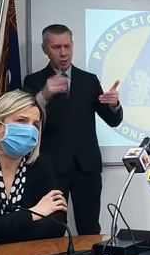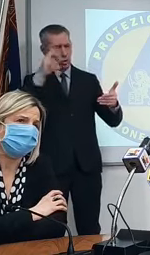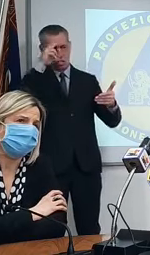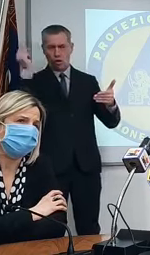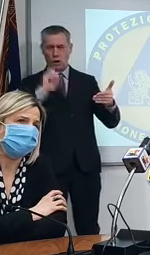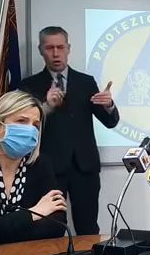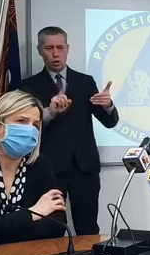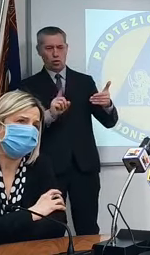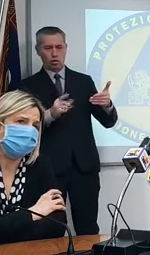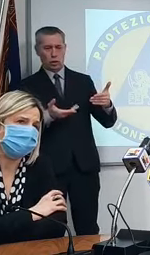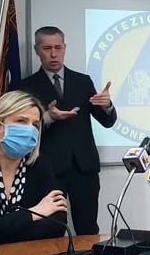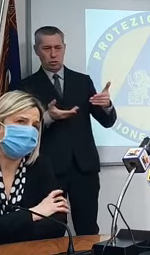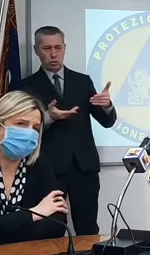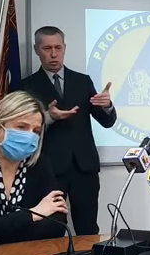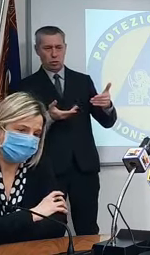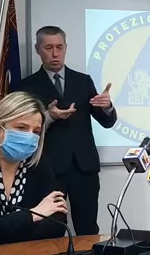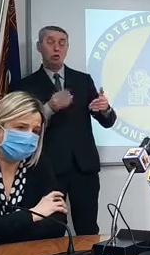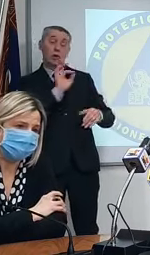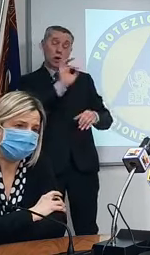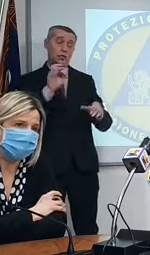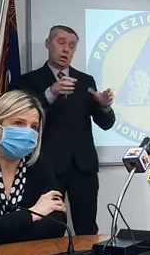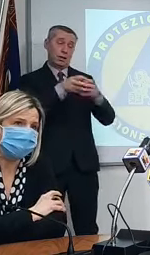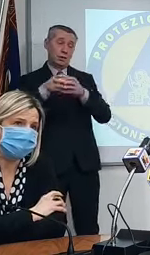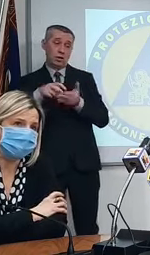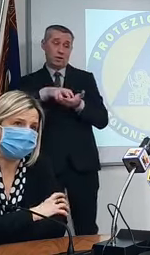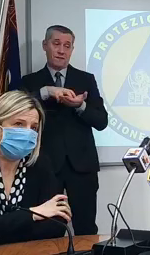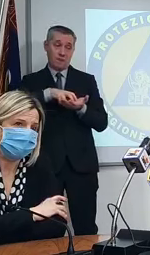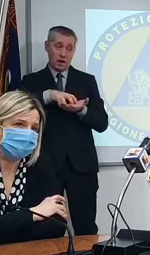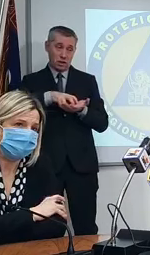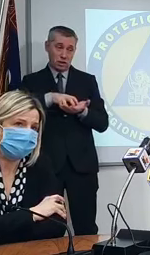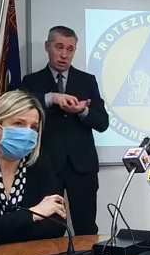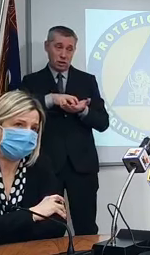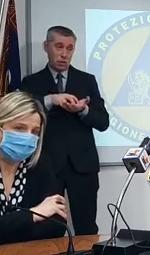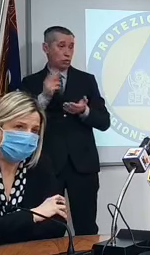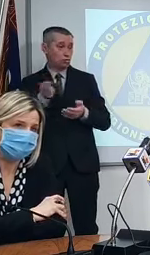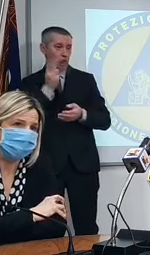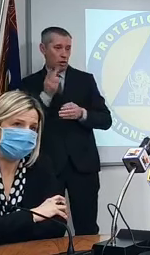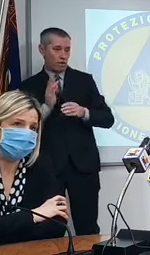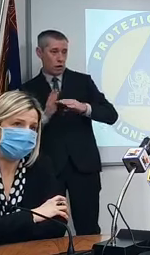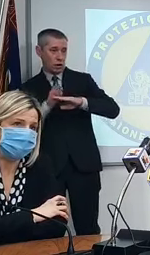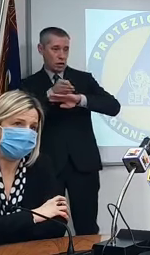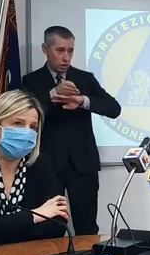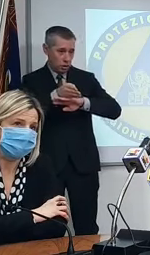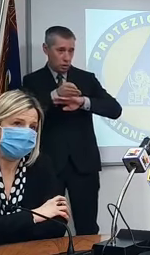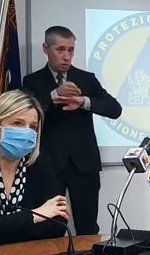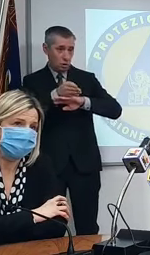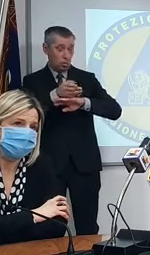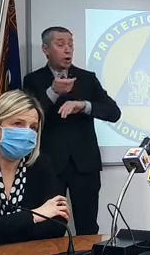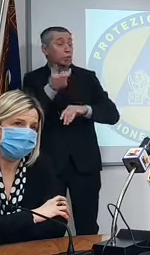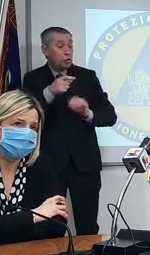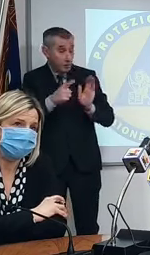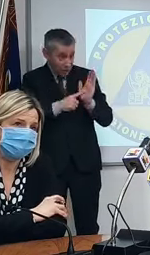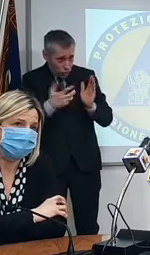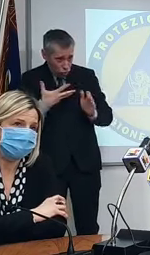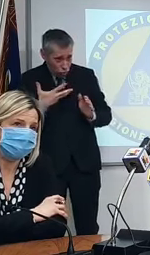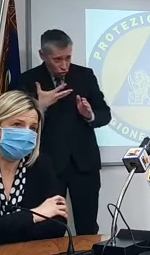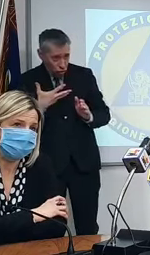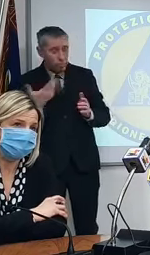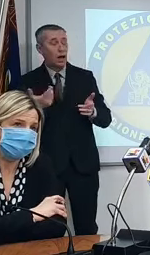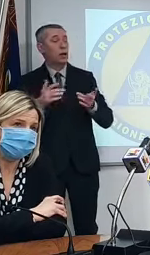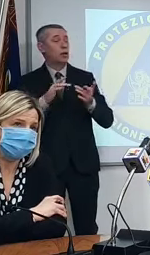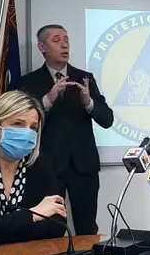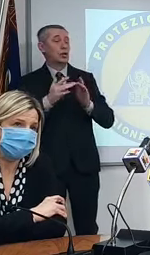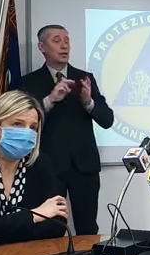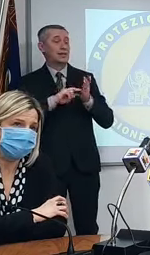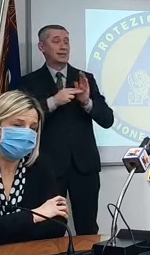abbiamo categorie di persone fragili che non riescono ad accedere ma non perché non possano perché è il sistema che non lo consente